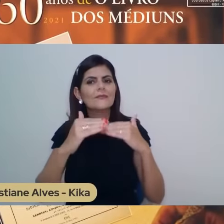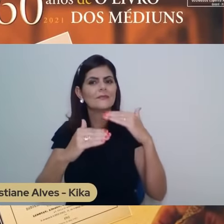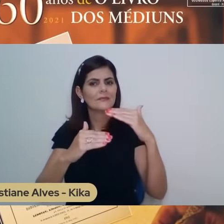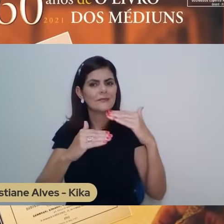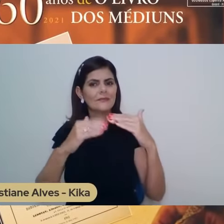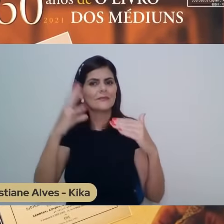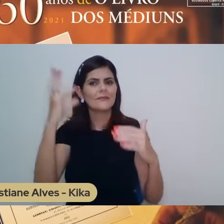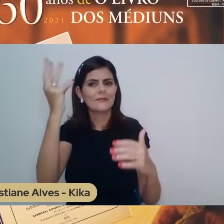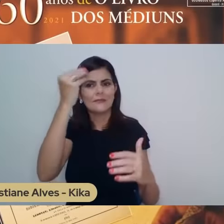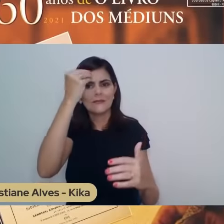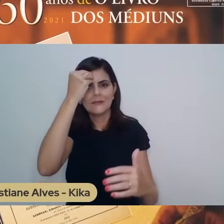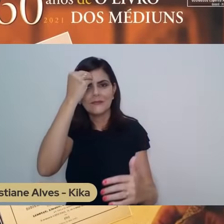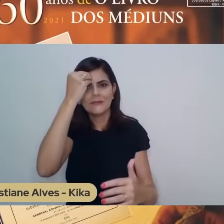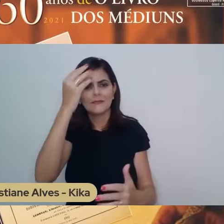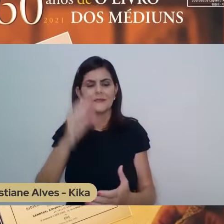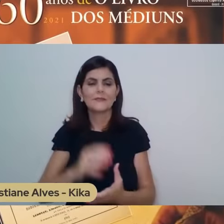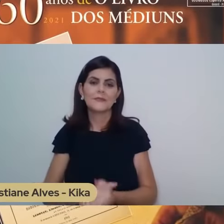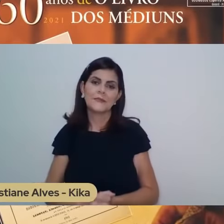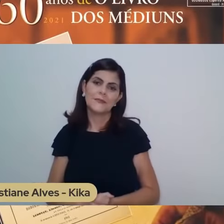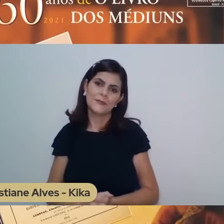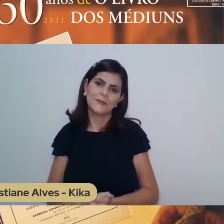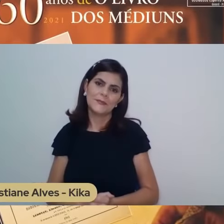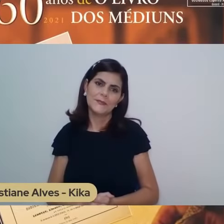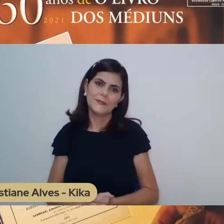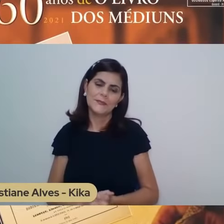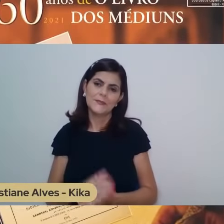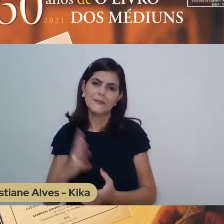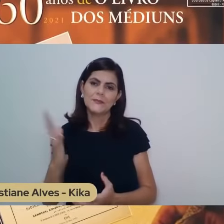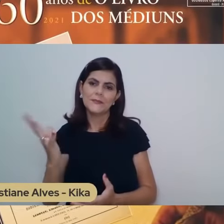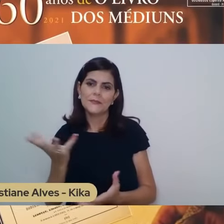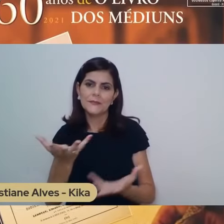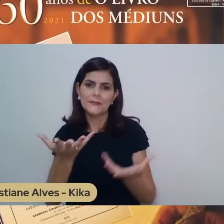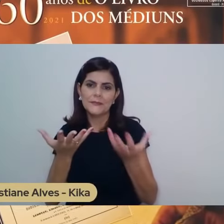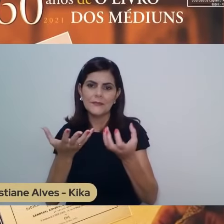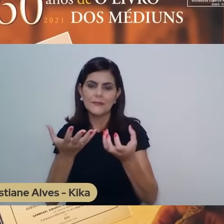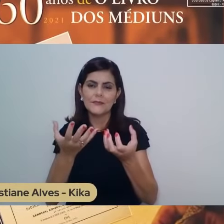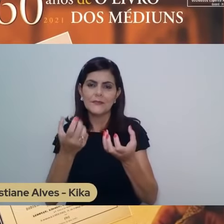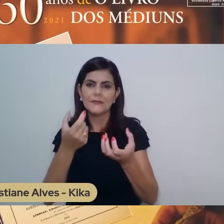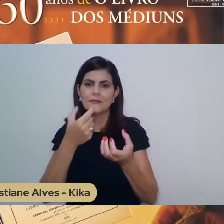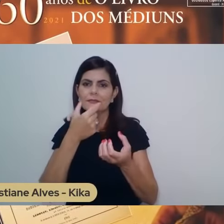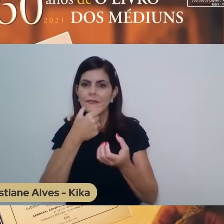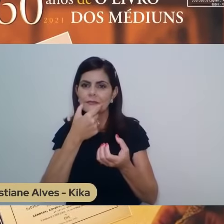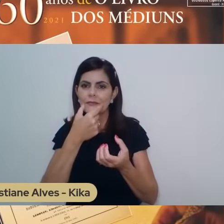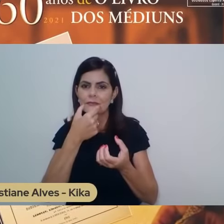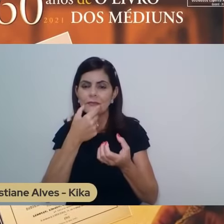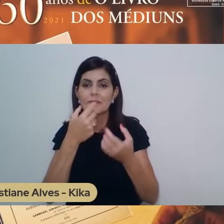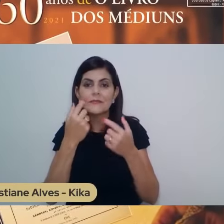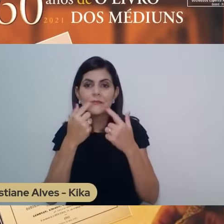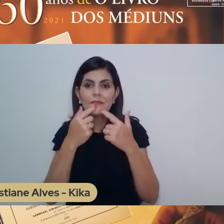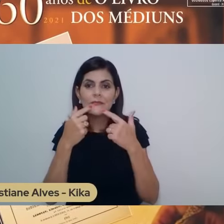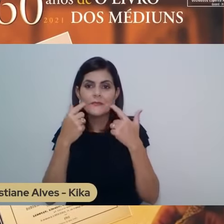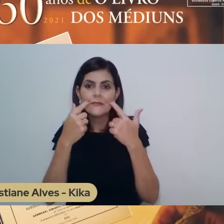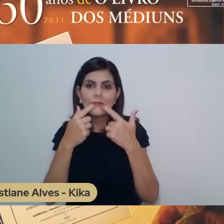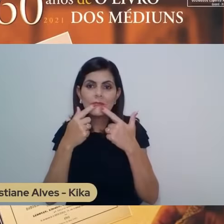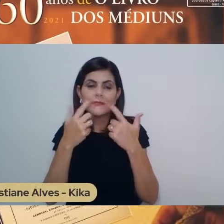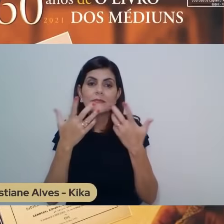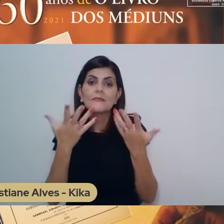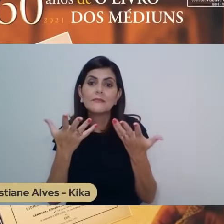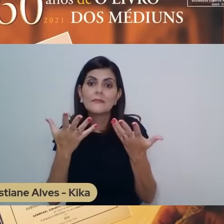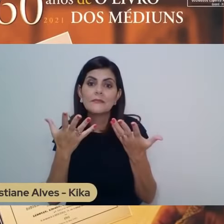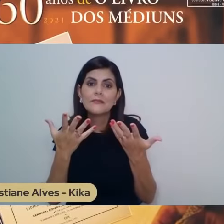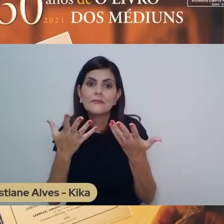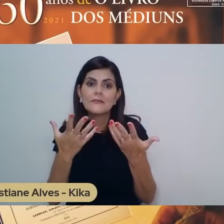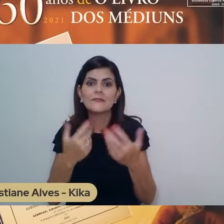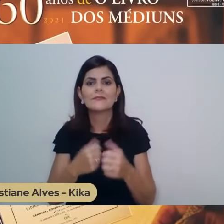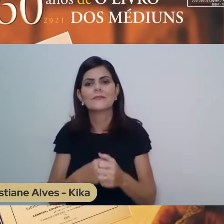para que venhamos a ser as mãos, a boca, enfim, as muitas possibilidades de